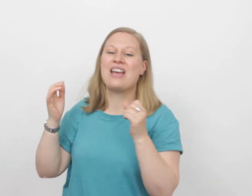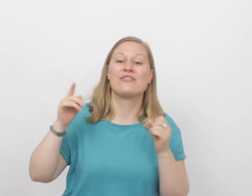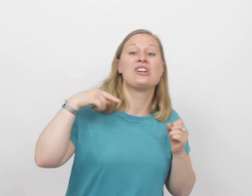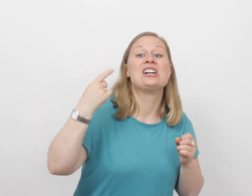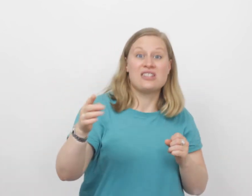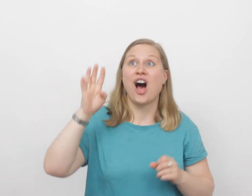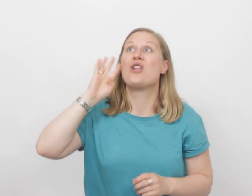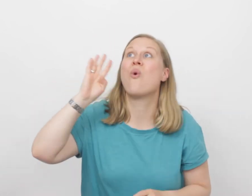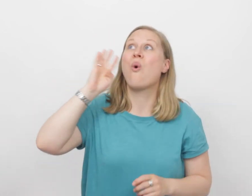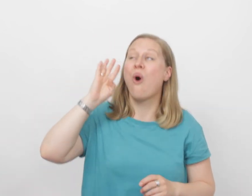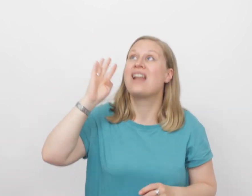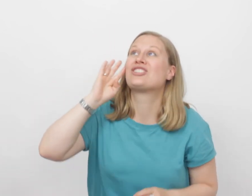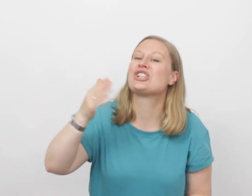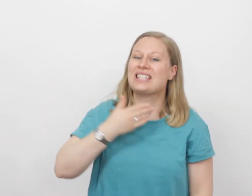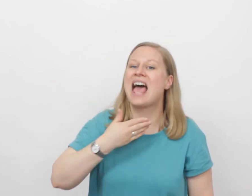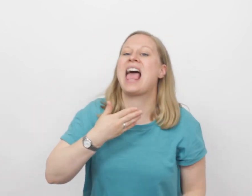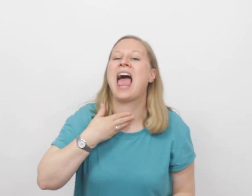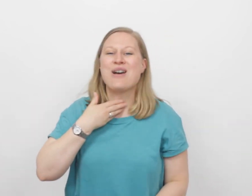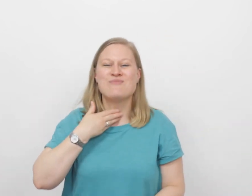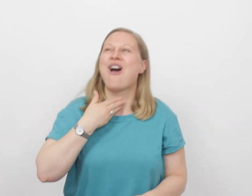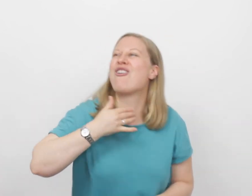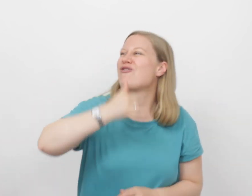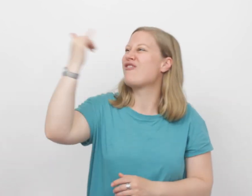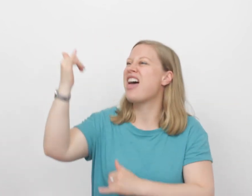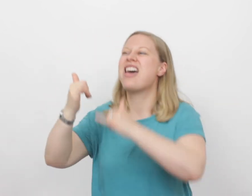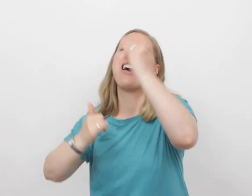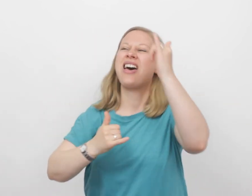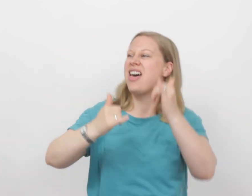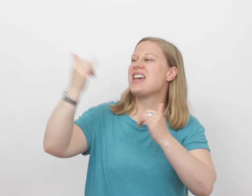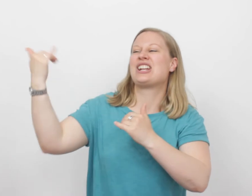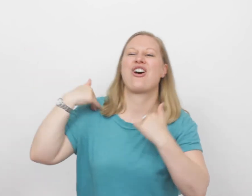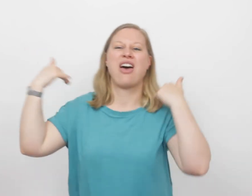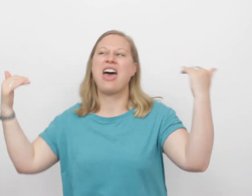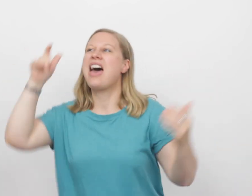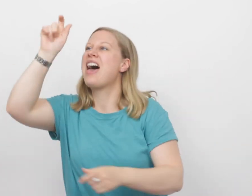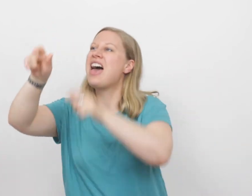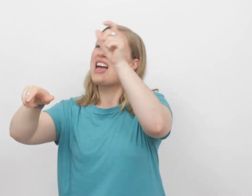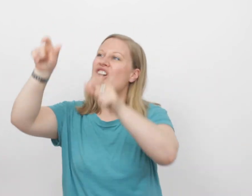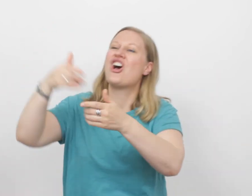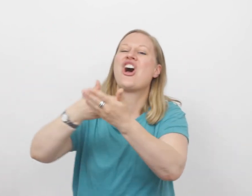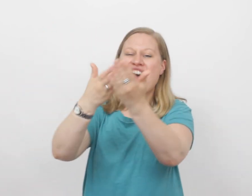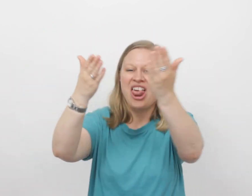Dan hoor ik de stem Dat geef En een leef